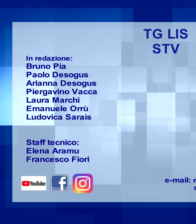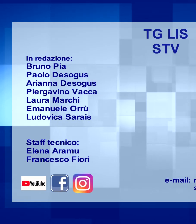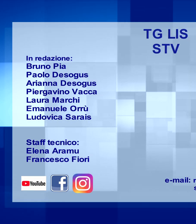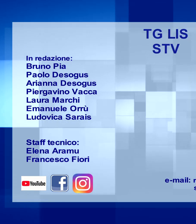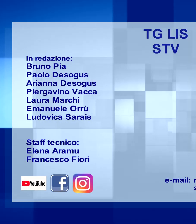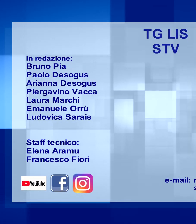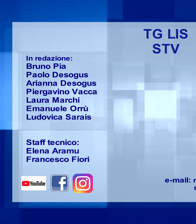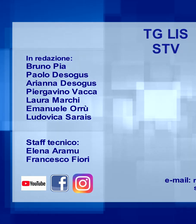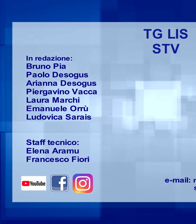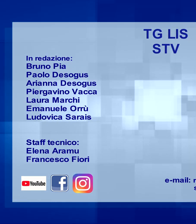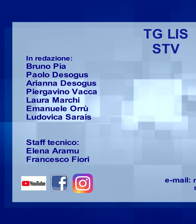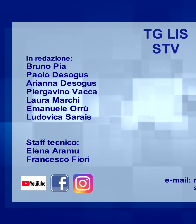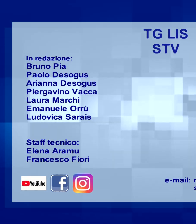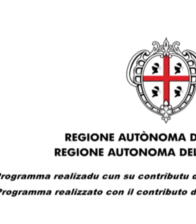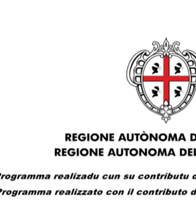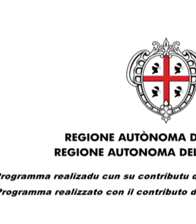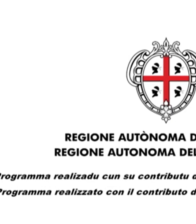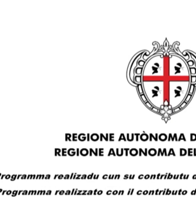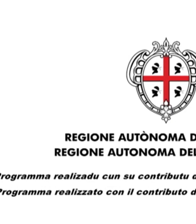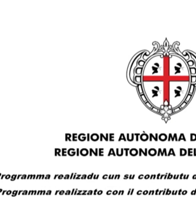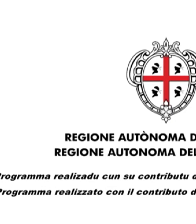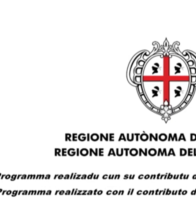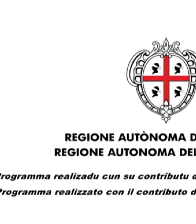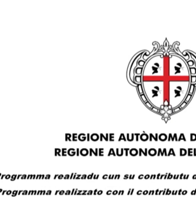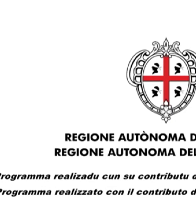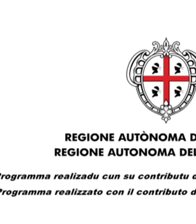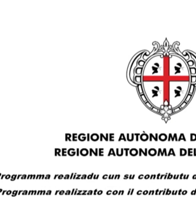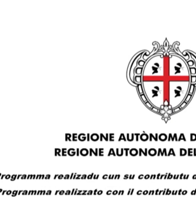grazie a grazie a